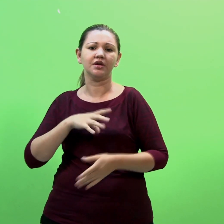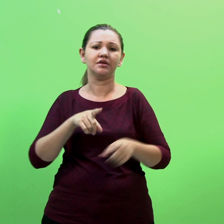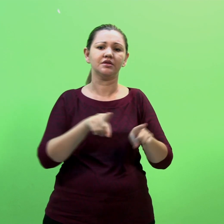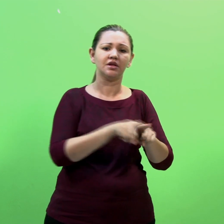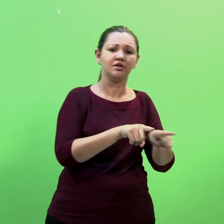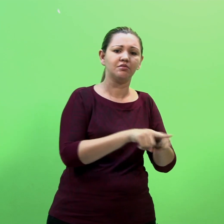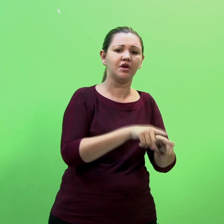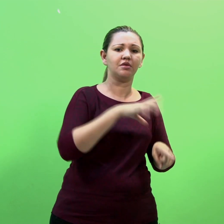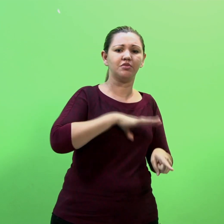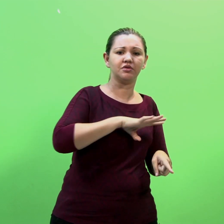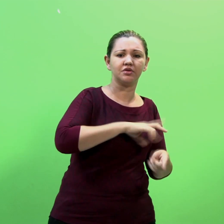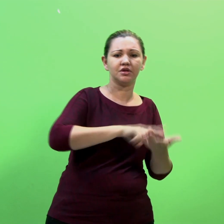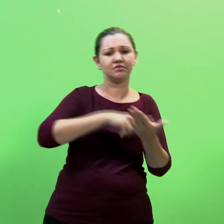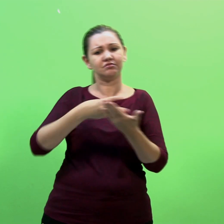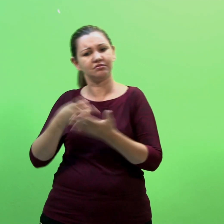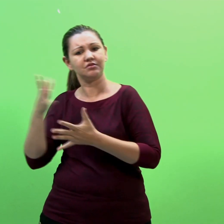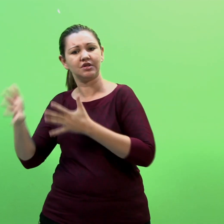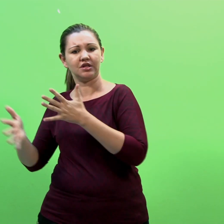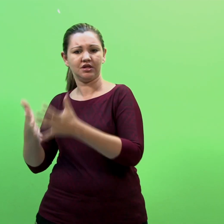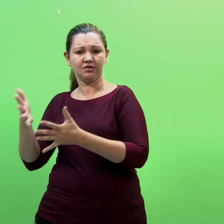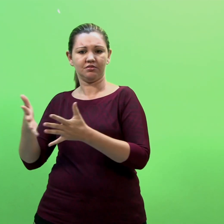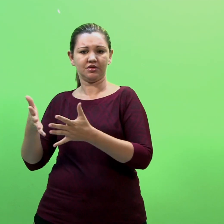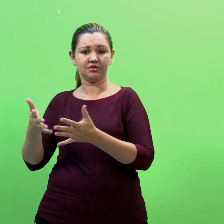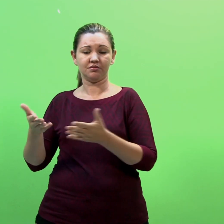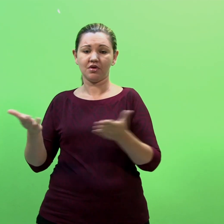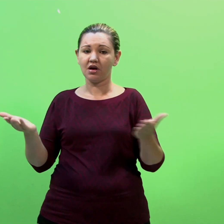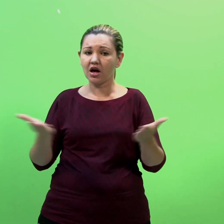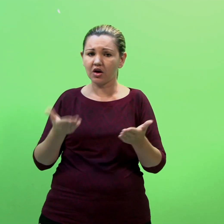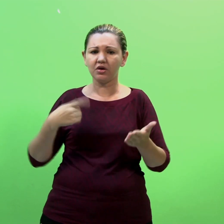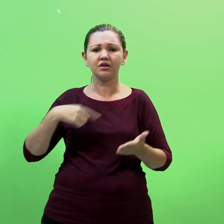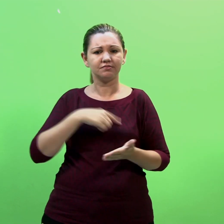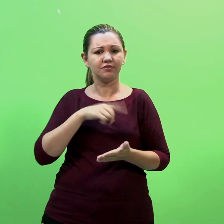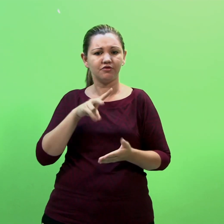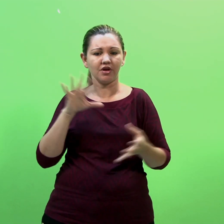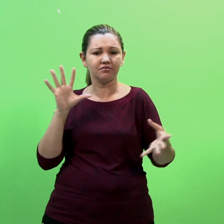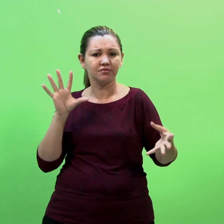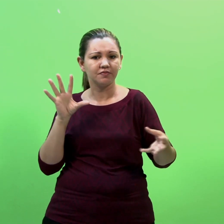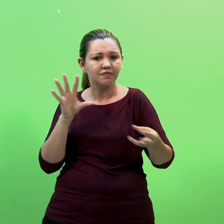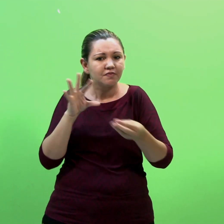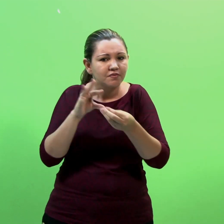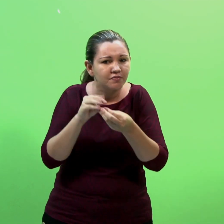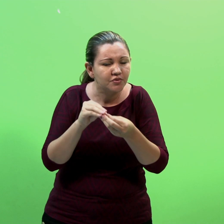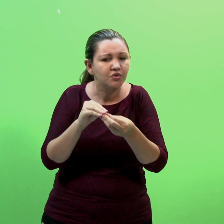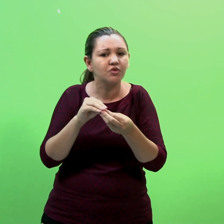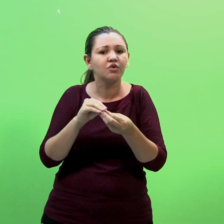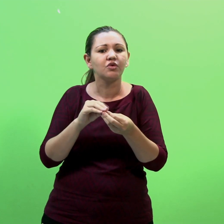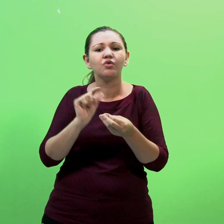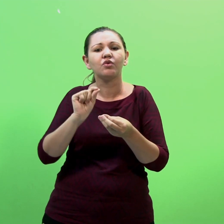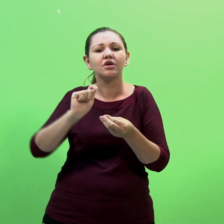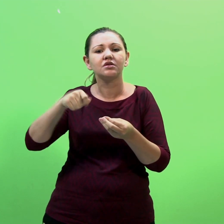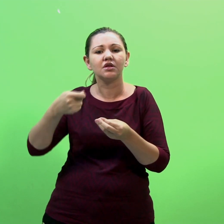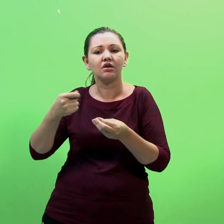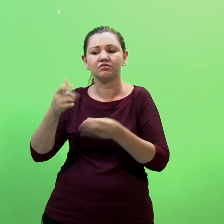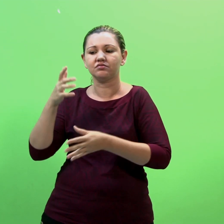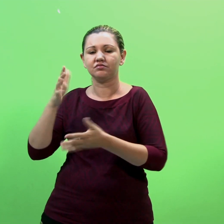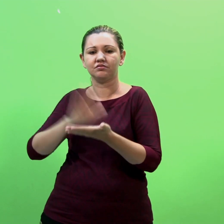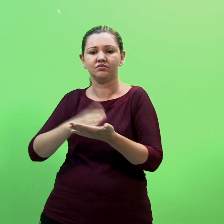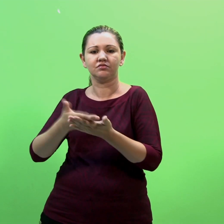e vice-versa. A partir de agora, para sermos econômicos, trataremos esses profissionais simplesmente como intérpretes de Libras.